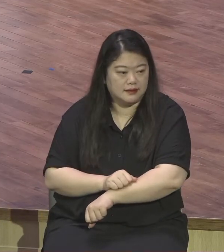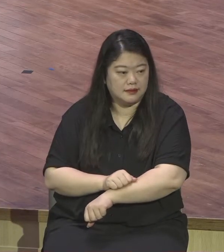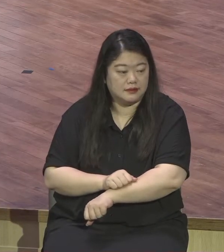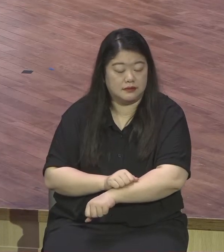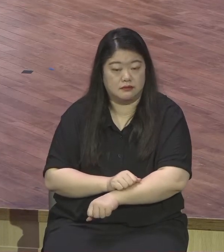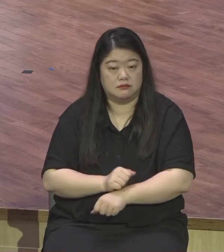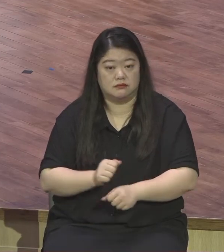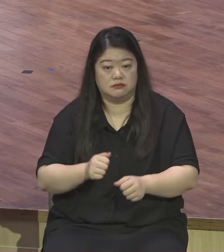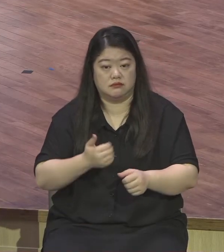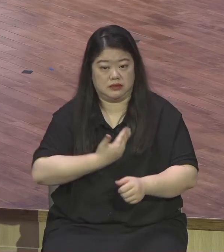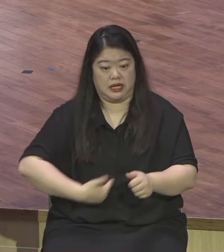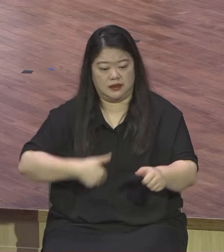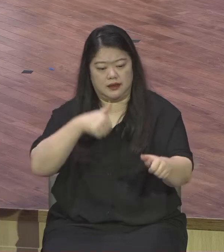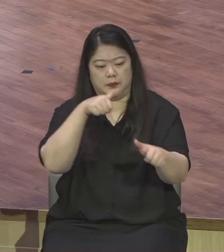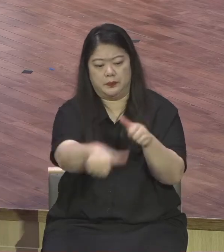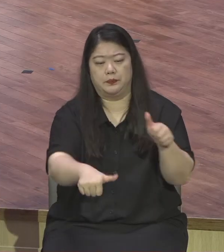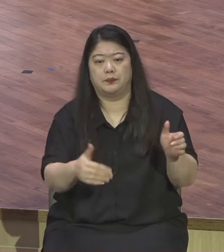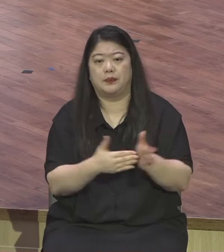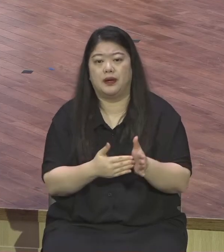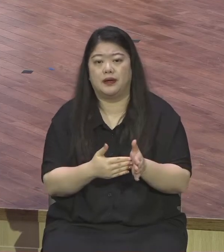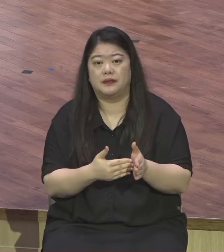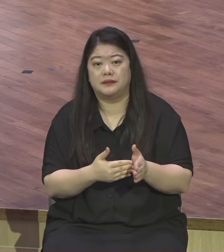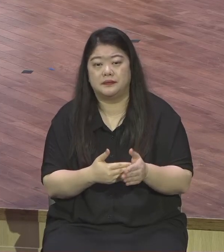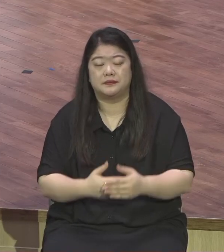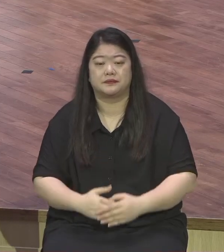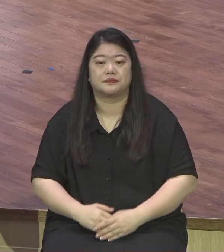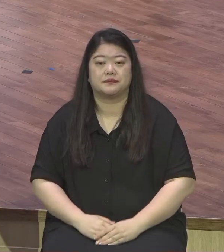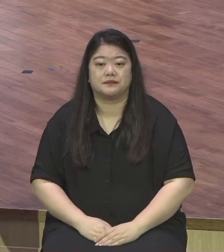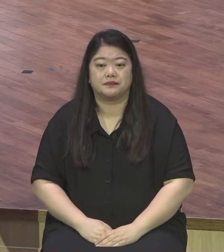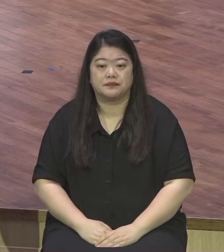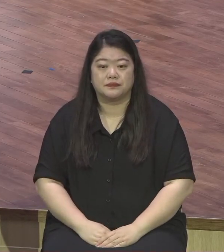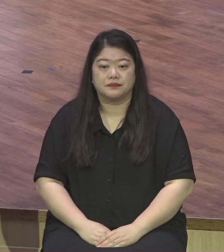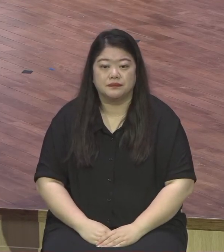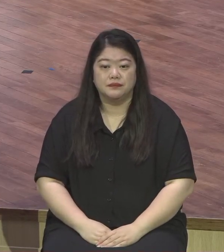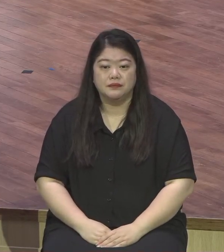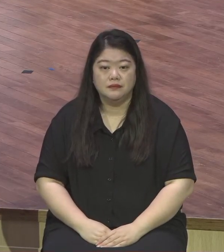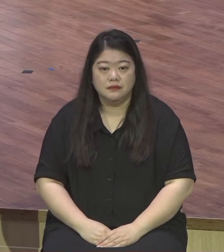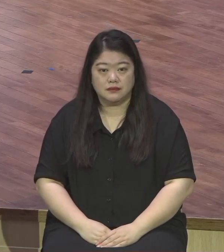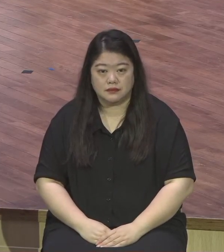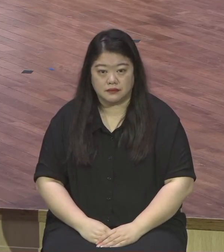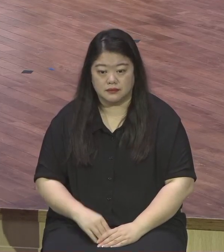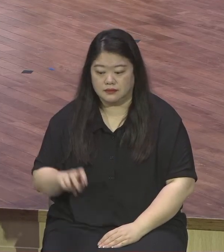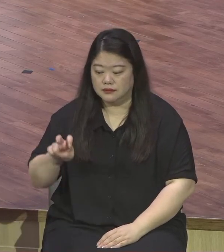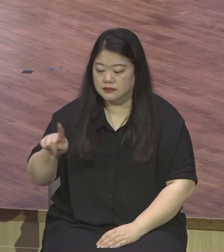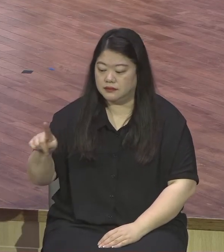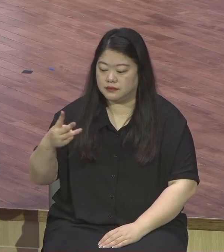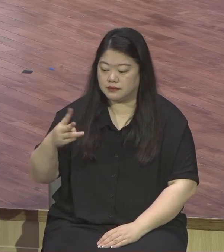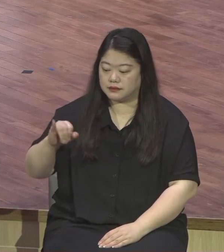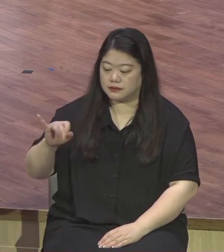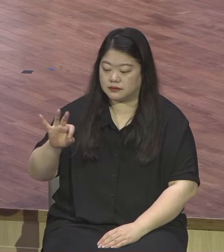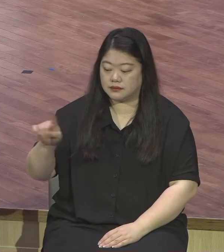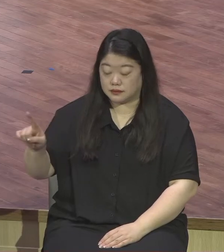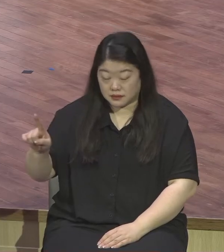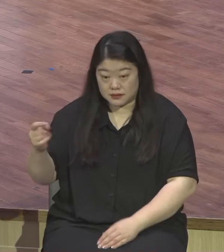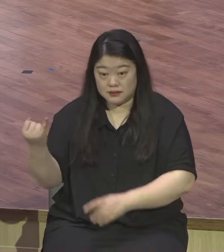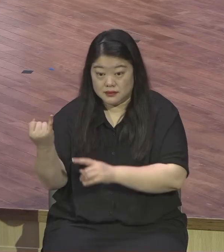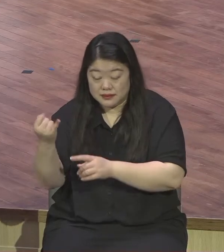그렇게 강조하지요 사실 마리아의 이 모습과 제자들의 모습은 은혜